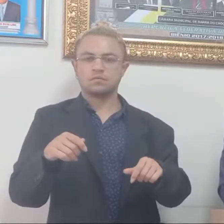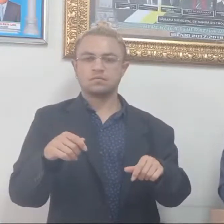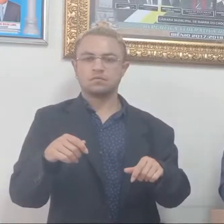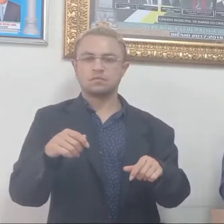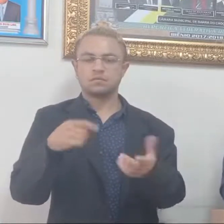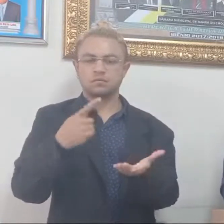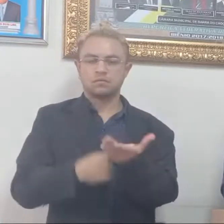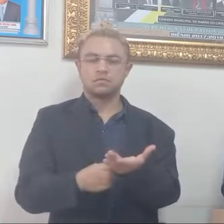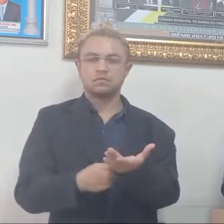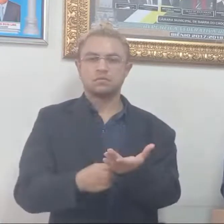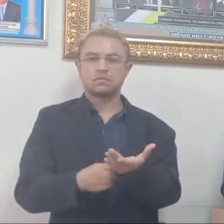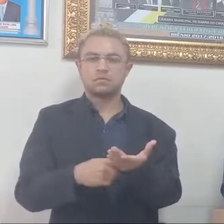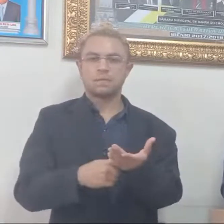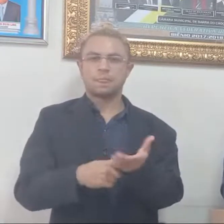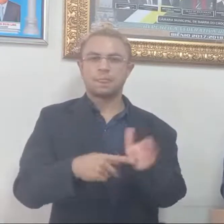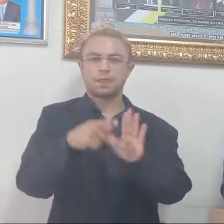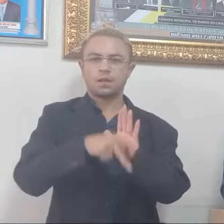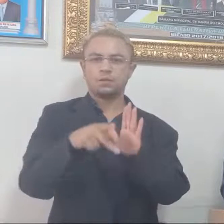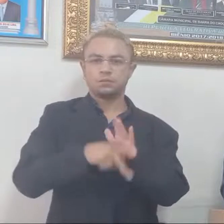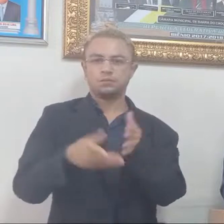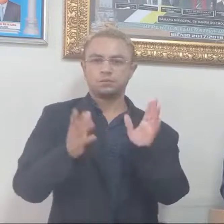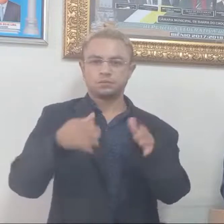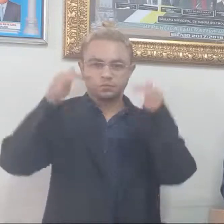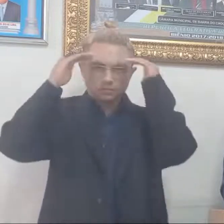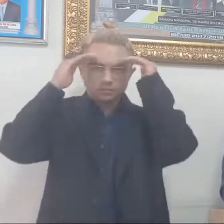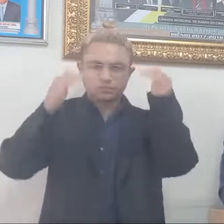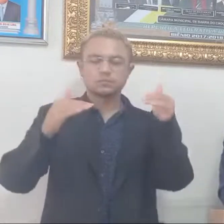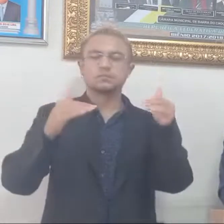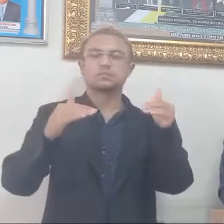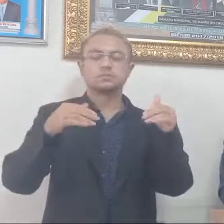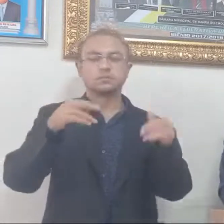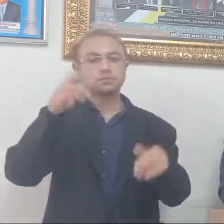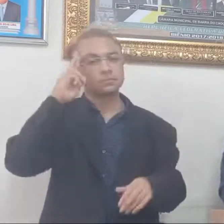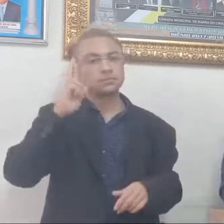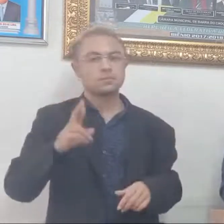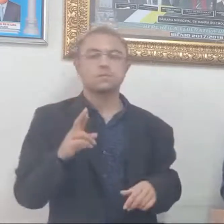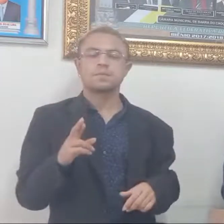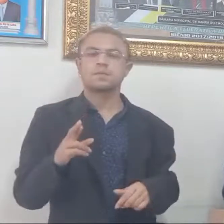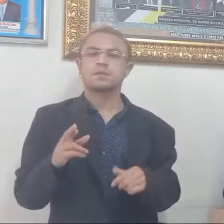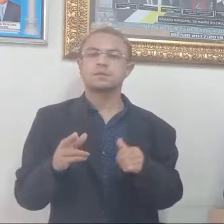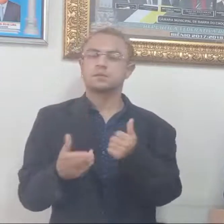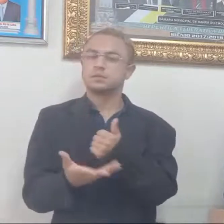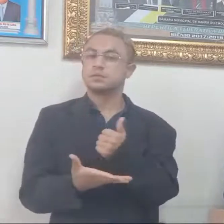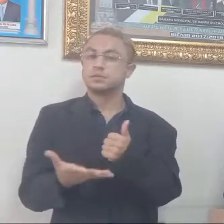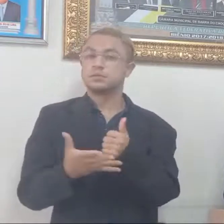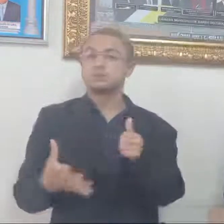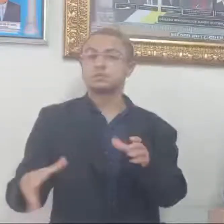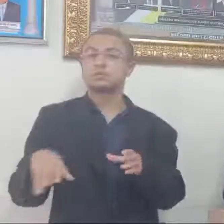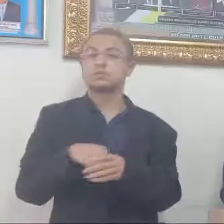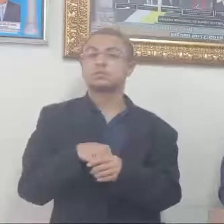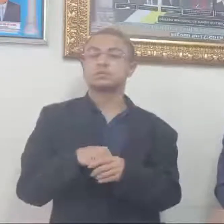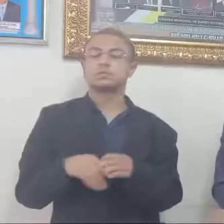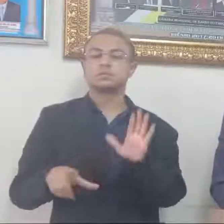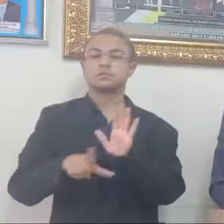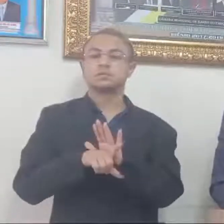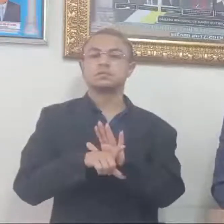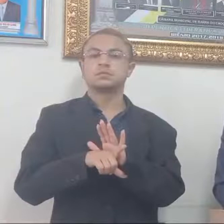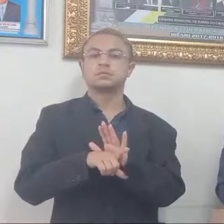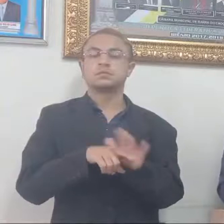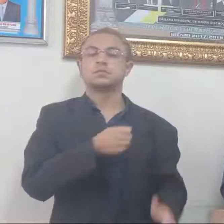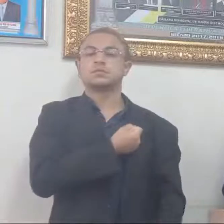No outro giro, o projeto atende a boa tecla legislativa, respeitando, inclusive, os preceitos contidos na Lei Complementar Federal, número